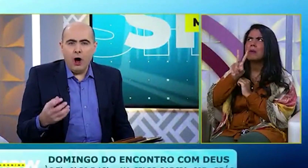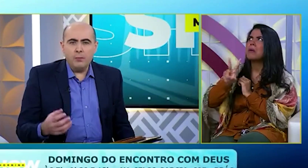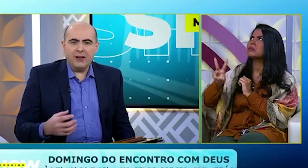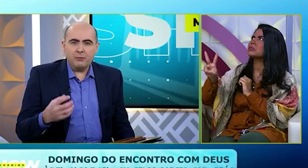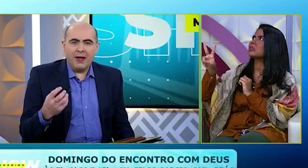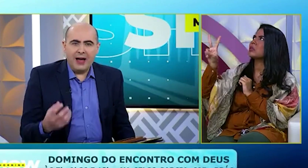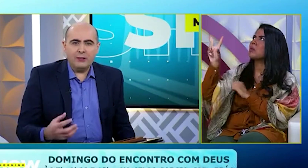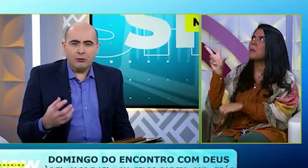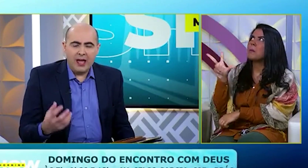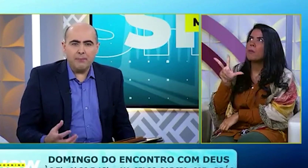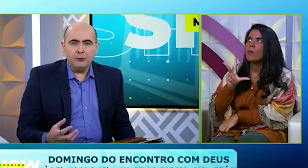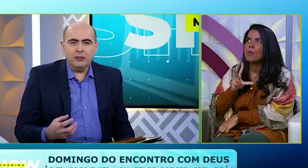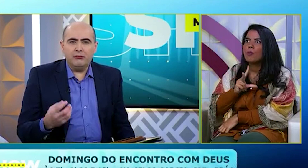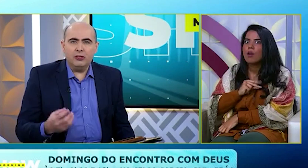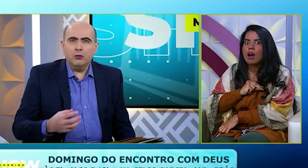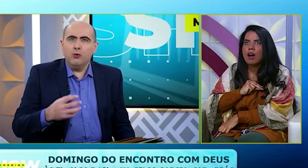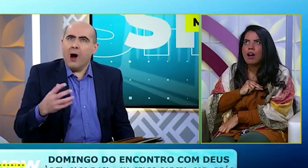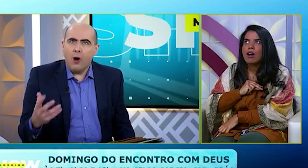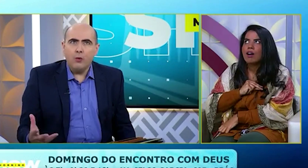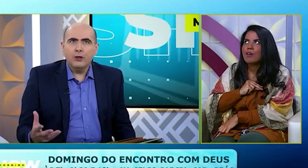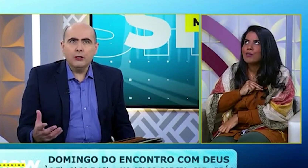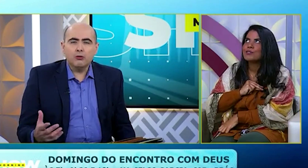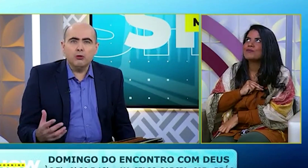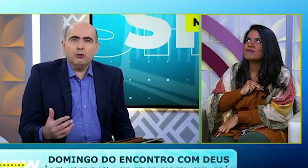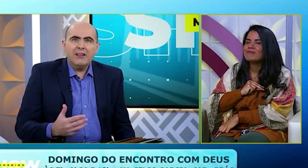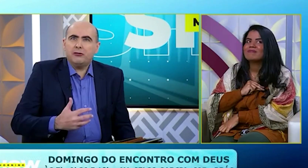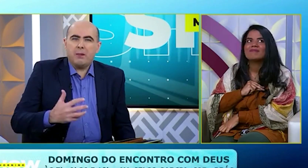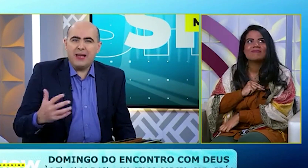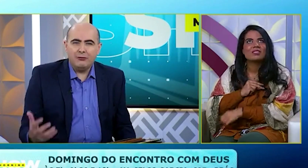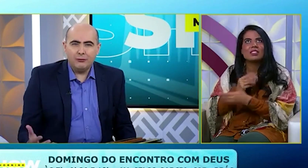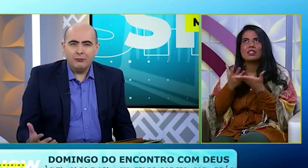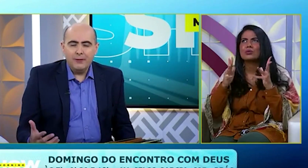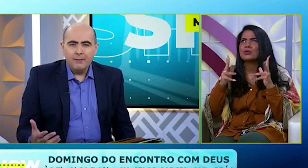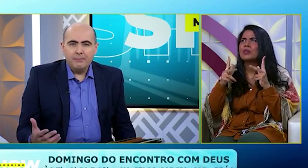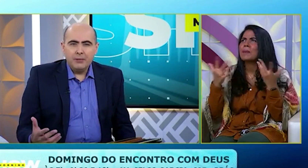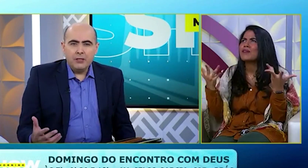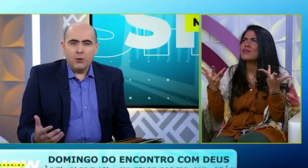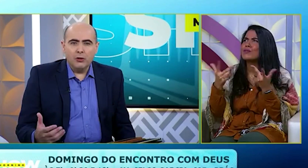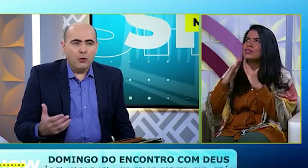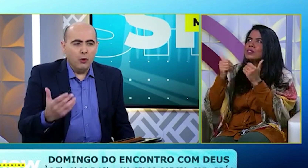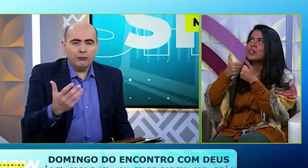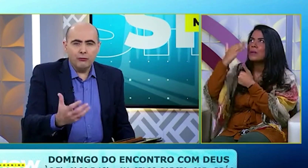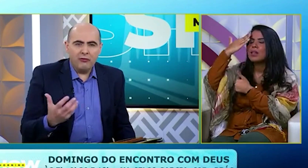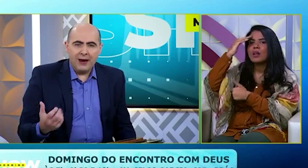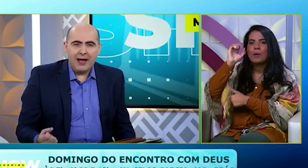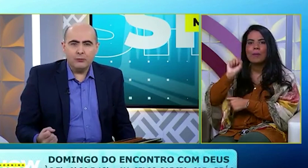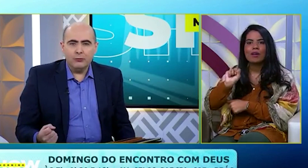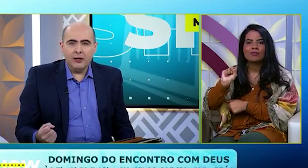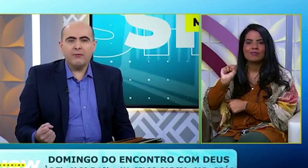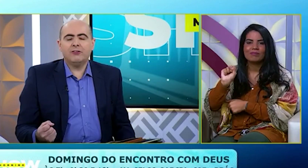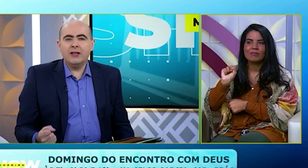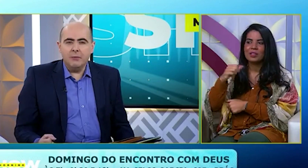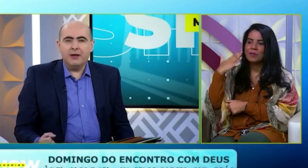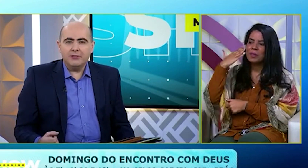Eu olho pra esplanada do templo E digo, Uau! Tudo é esplêndido. E quando eu ouço Falar